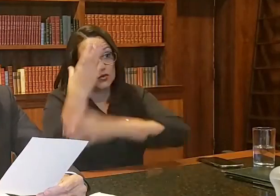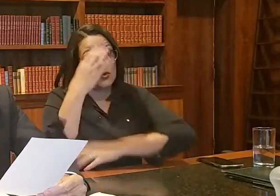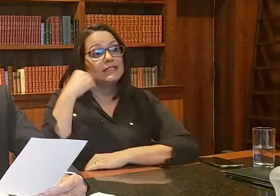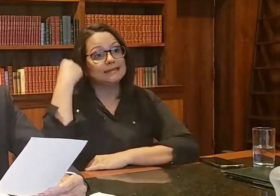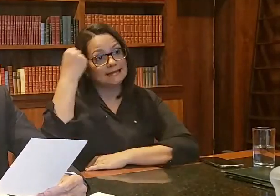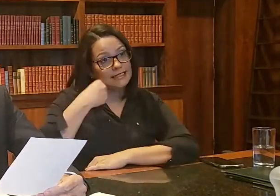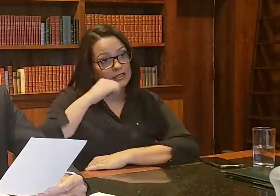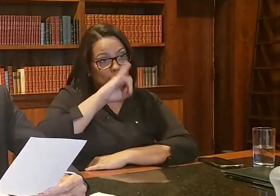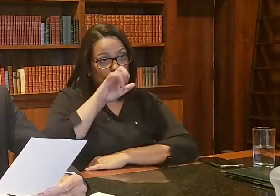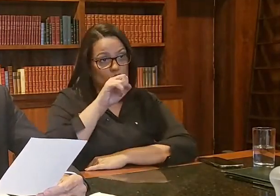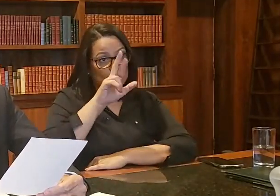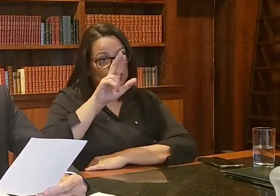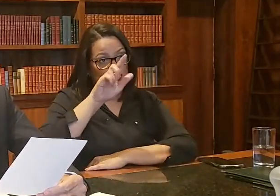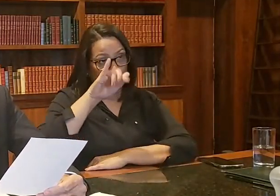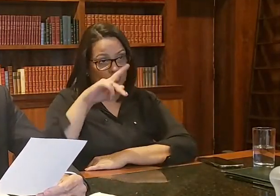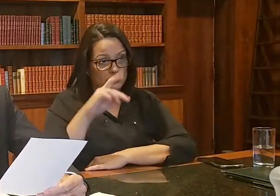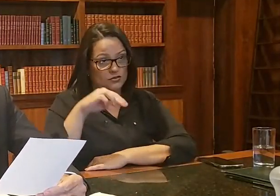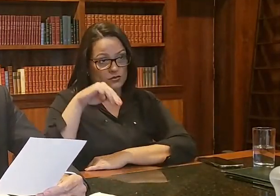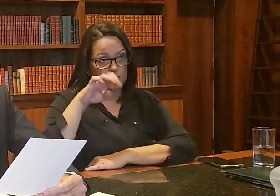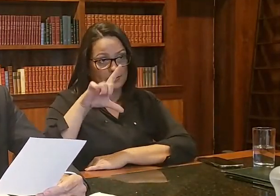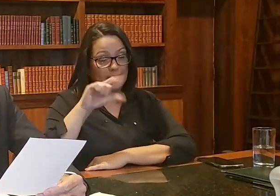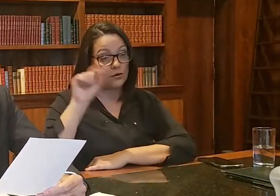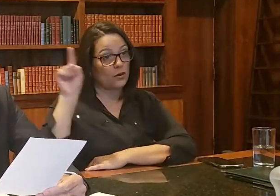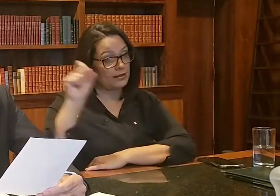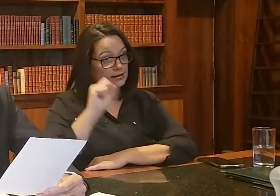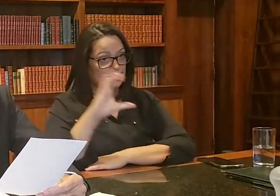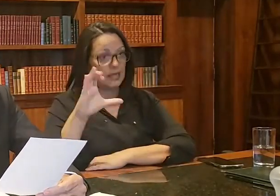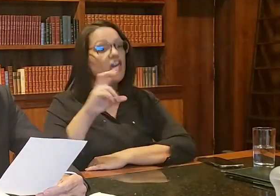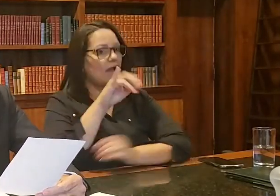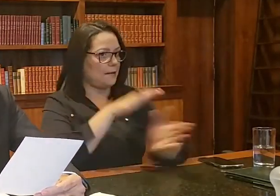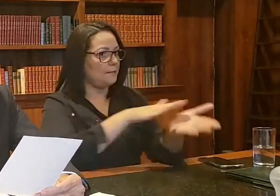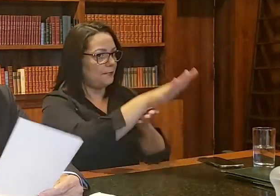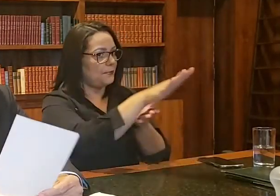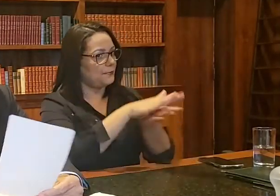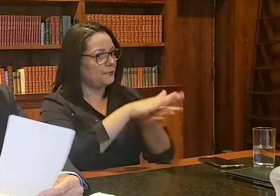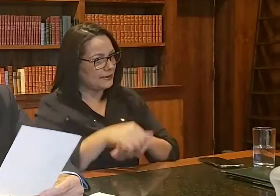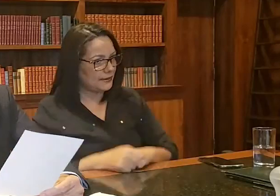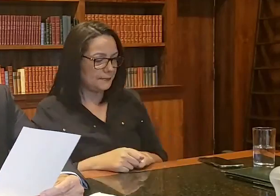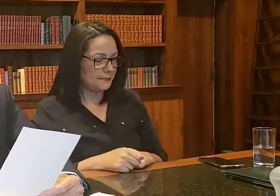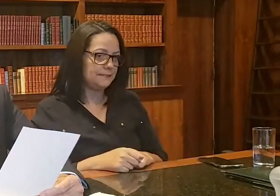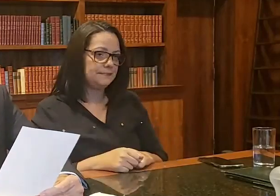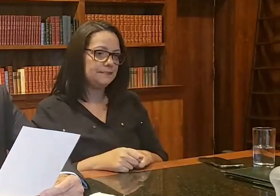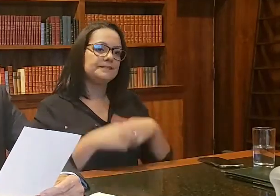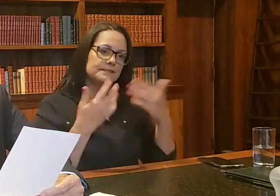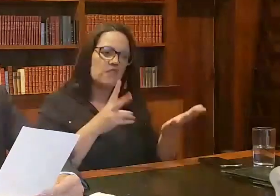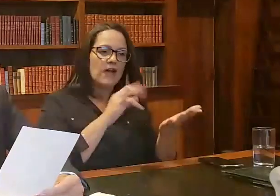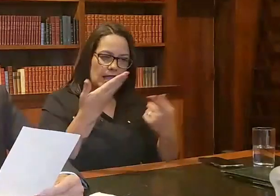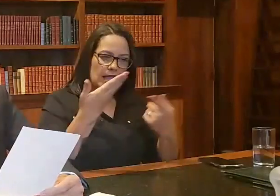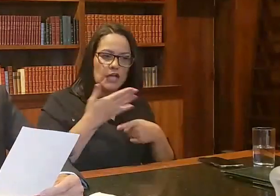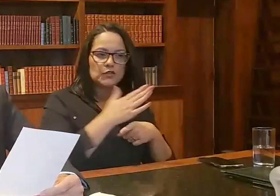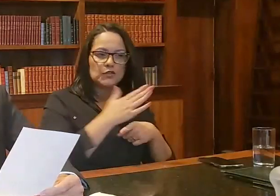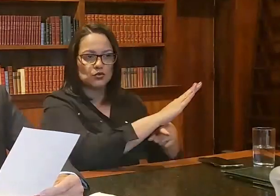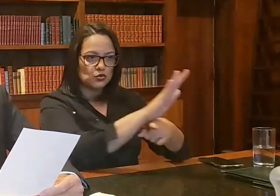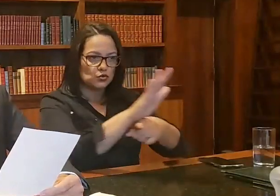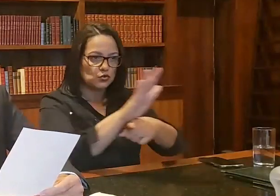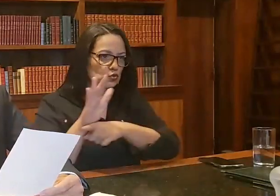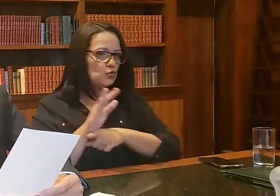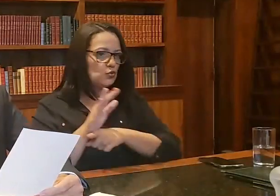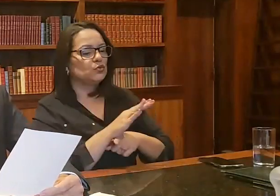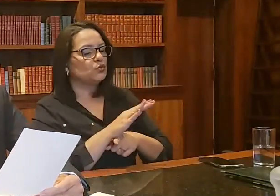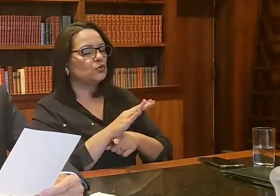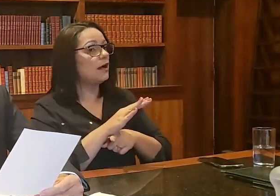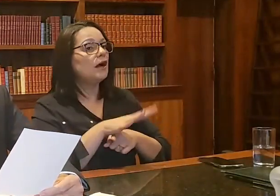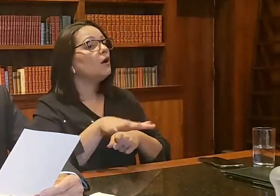está em vias de ser publicado também. E, assim sendo, vai ajudar diretamente a